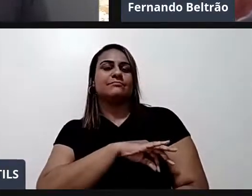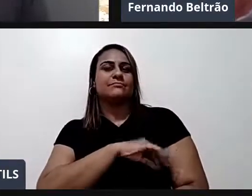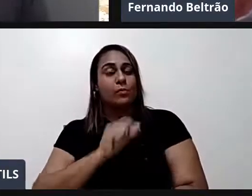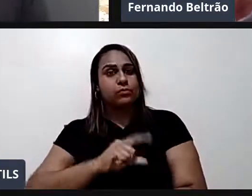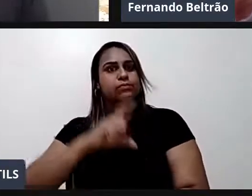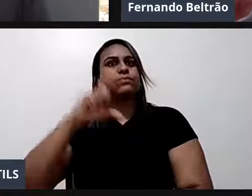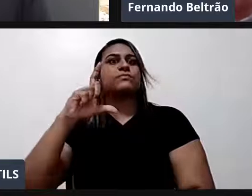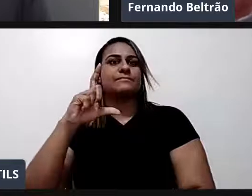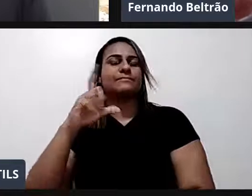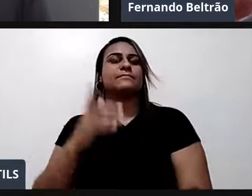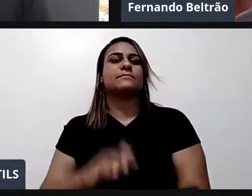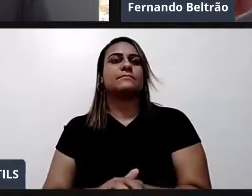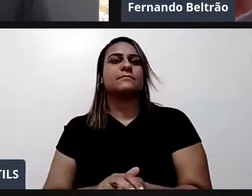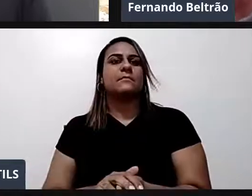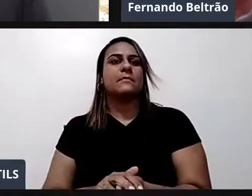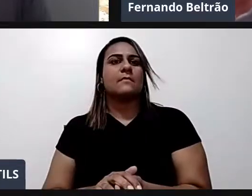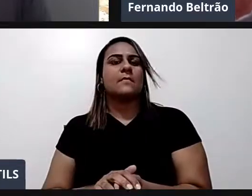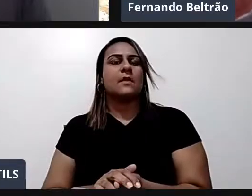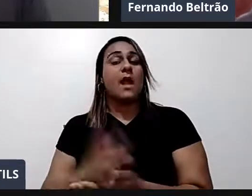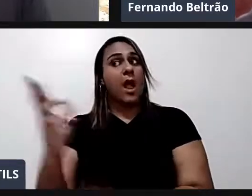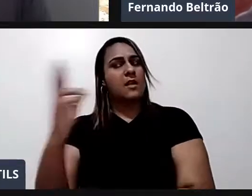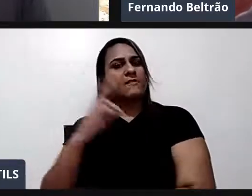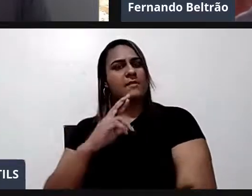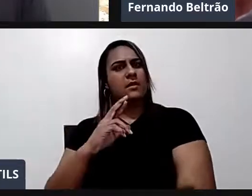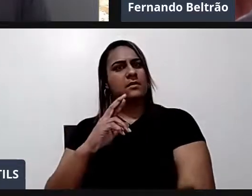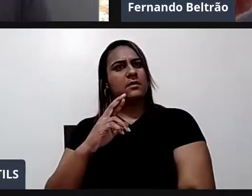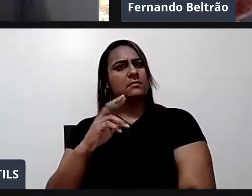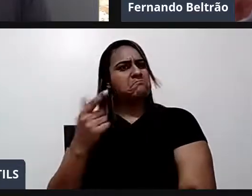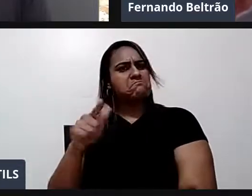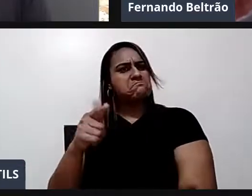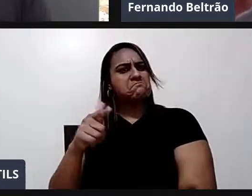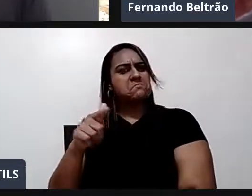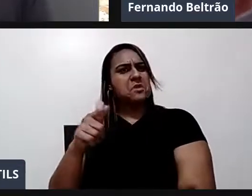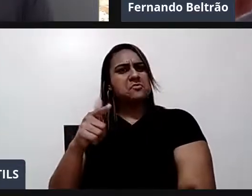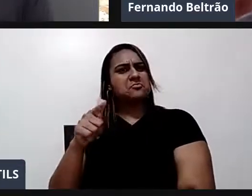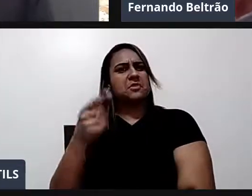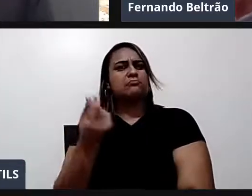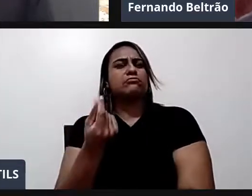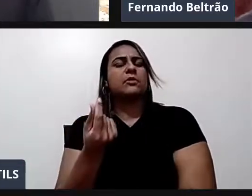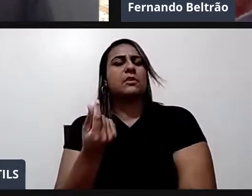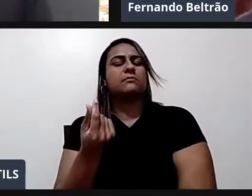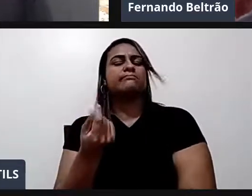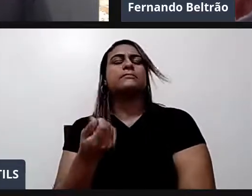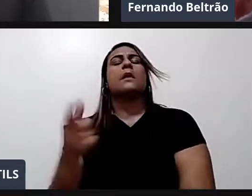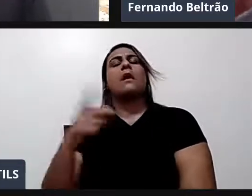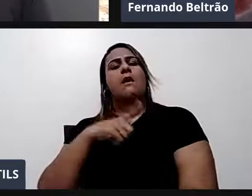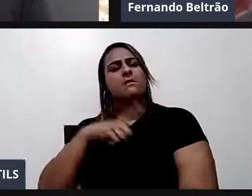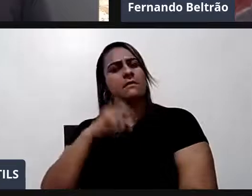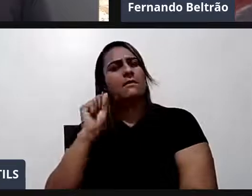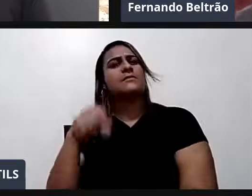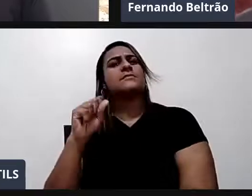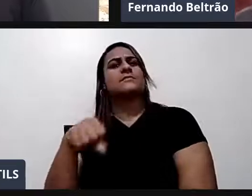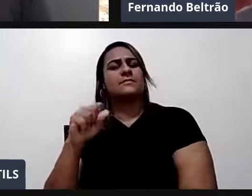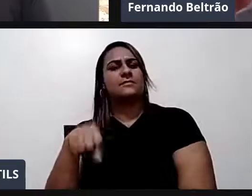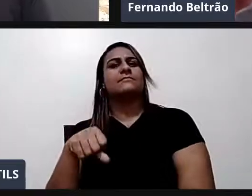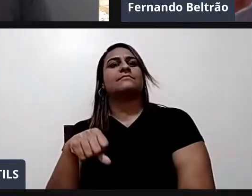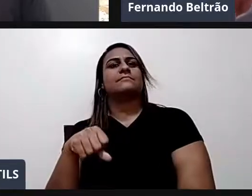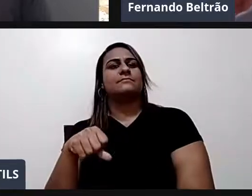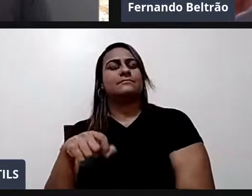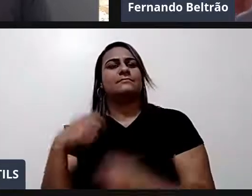verba. Tem. Eu tiro desse safado. Está na hora da gente criar mecanismo de punir o omisso. E de premiar o